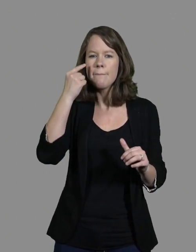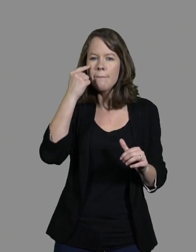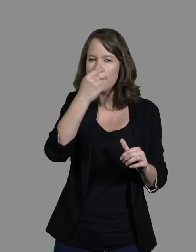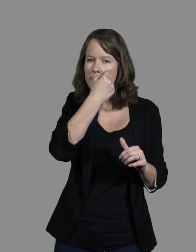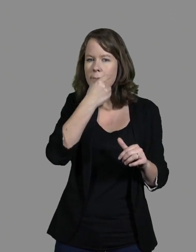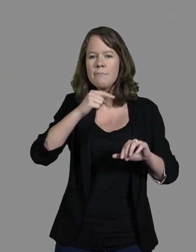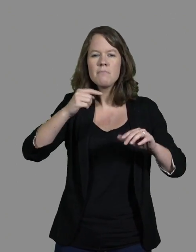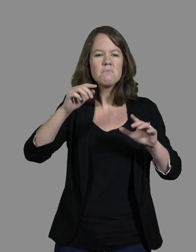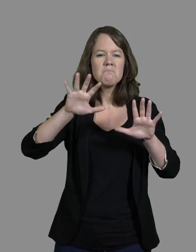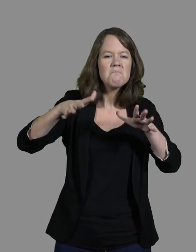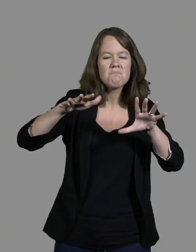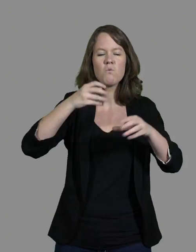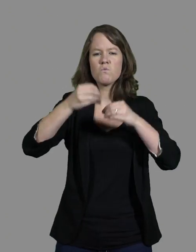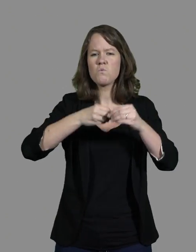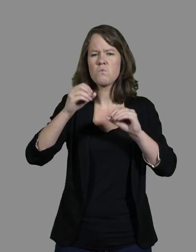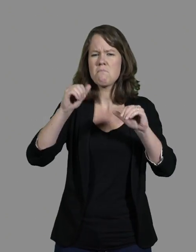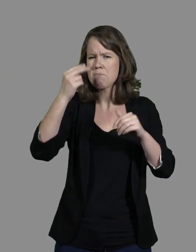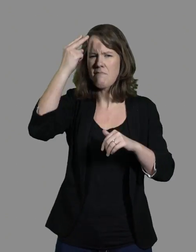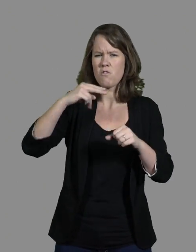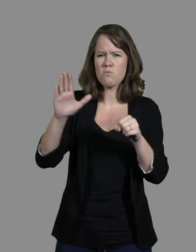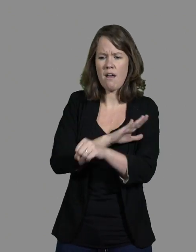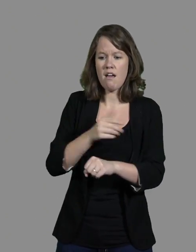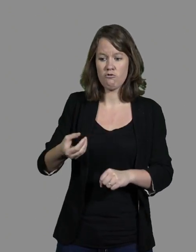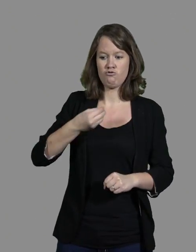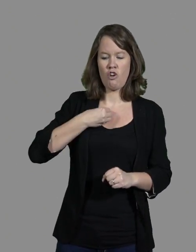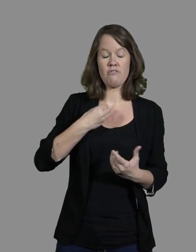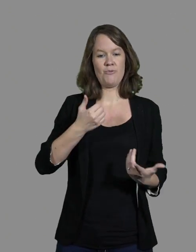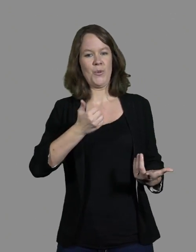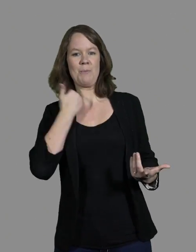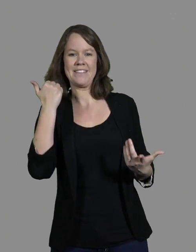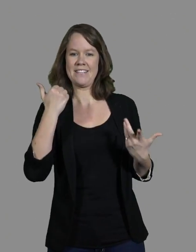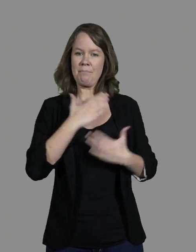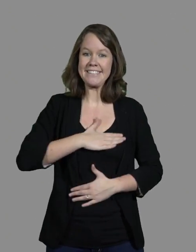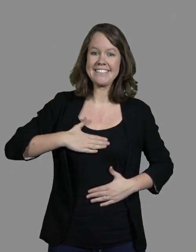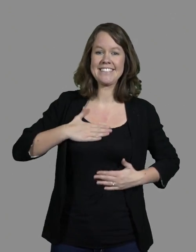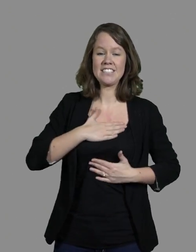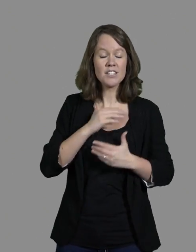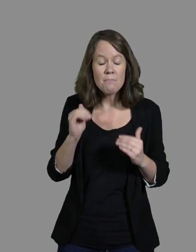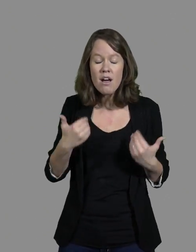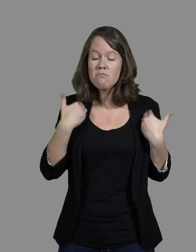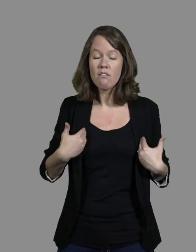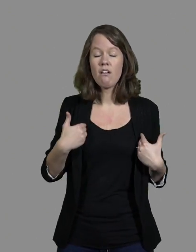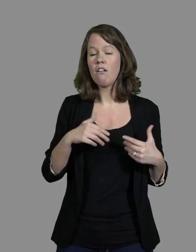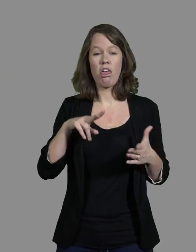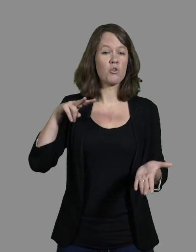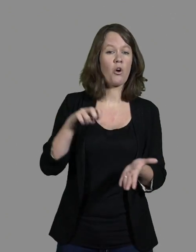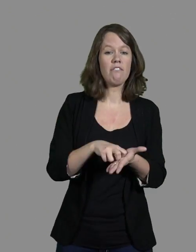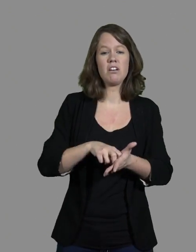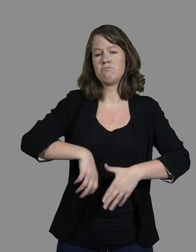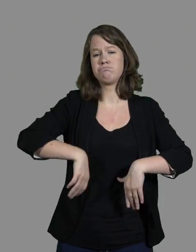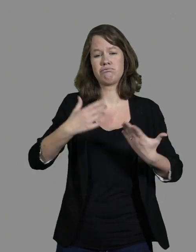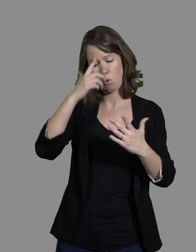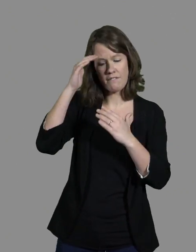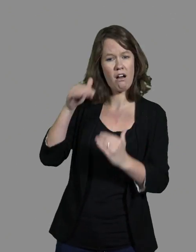cette notion de plaisir et d'autonomie. J'ai les yeux plaisir ou même quand je suis épuisée, je m'en fiche, je sais que c'est mon chien qui me ramène.